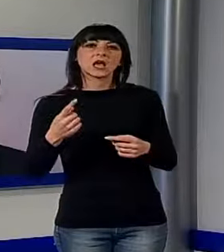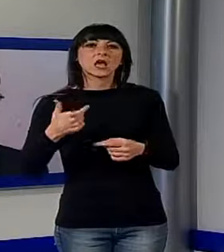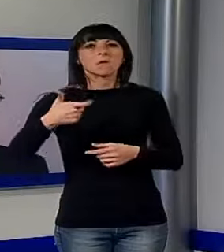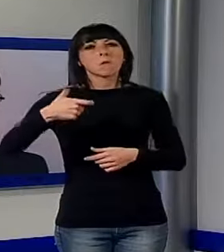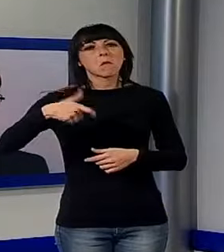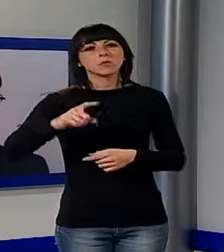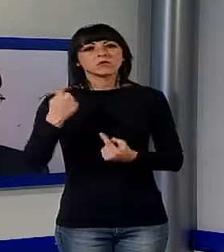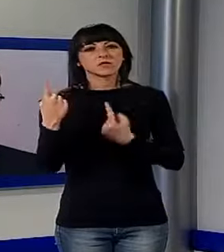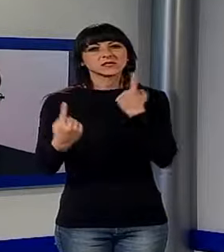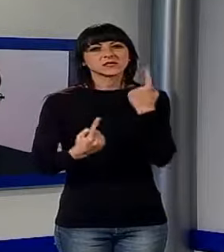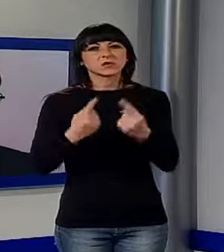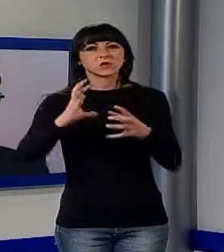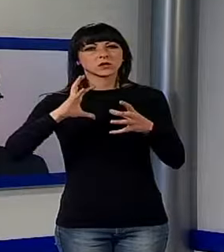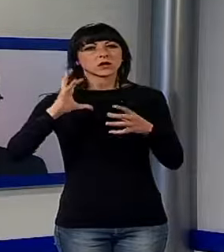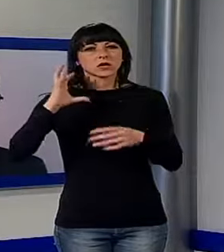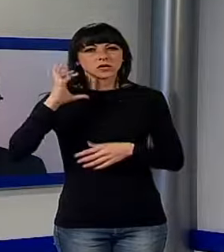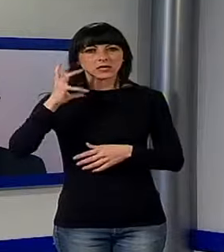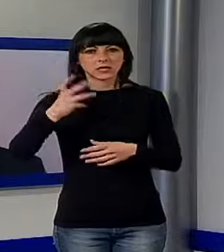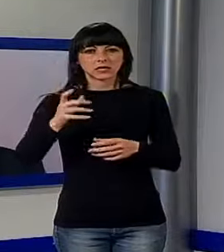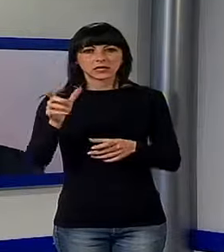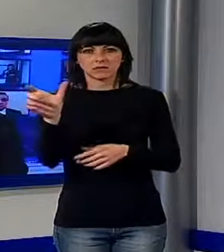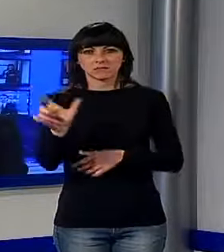crisi che sta attraversando il nostro paese.